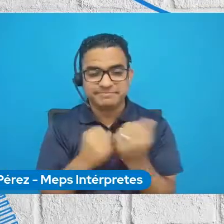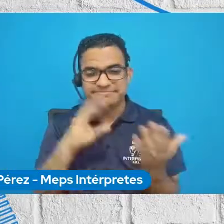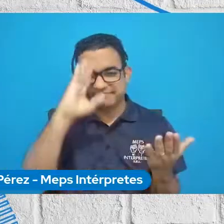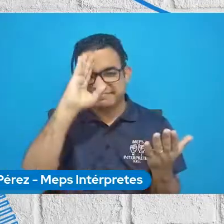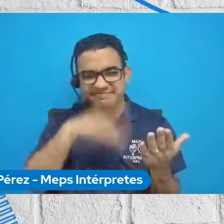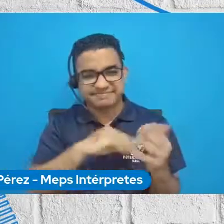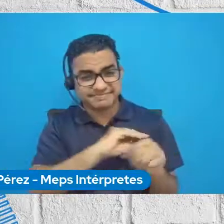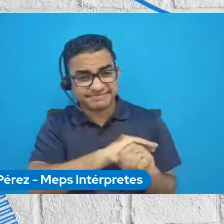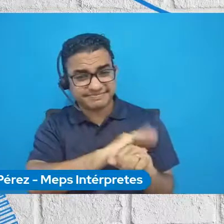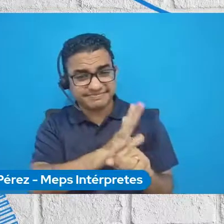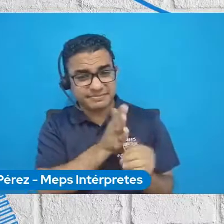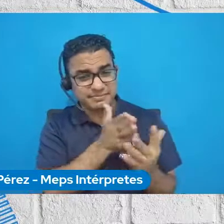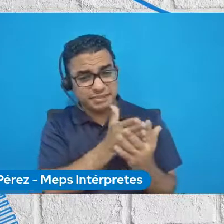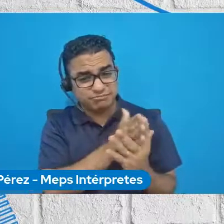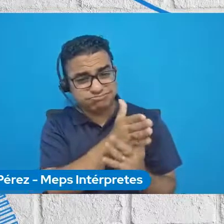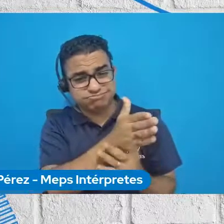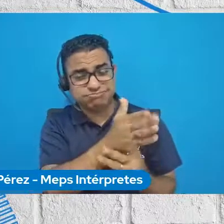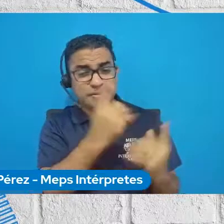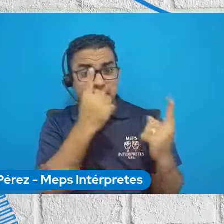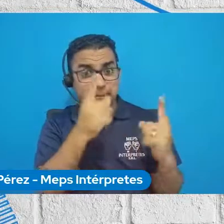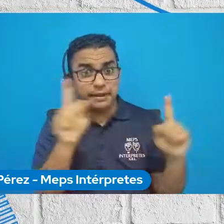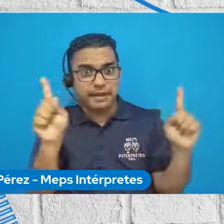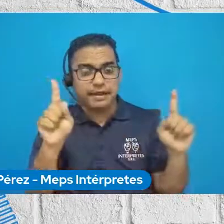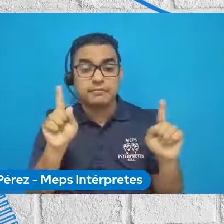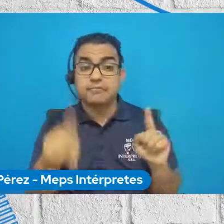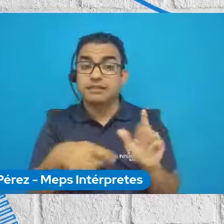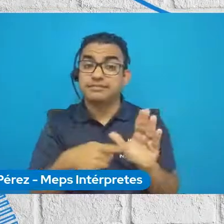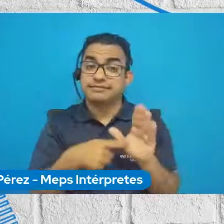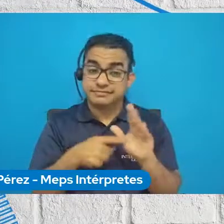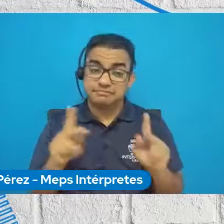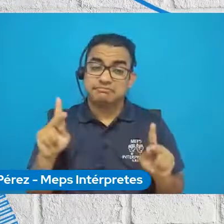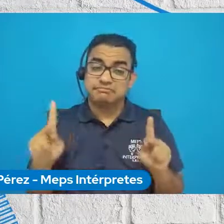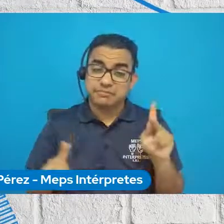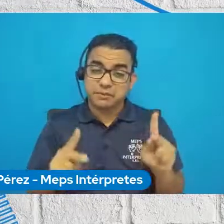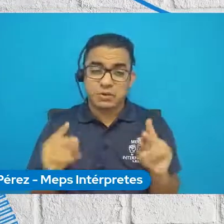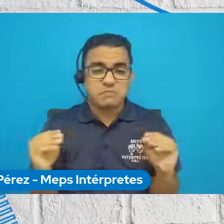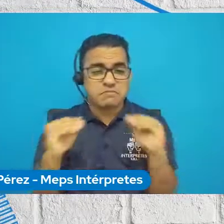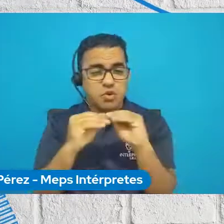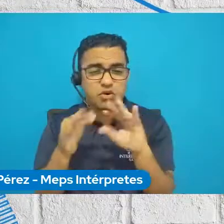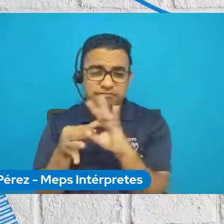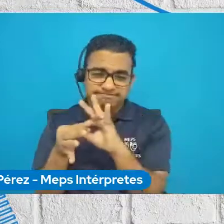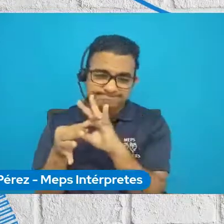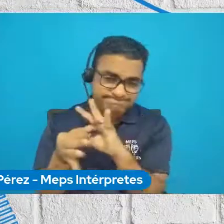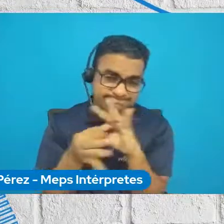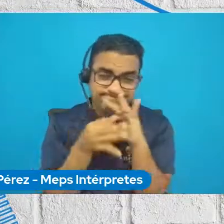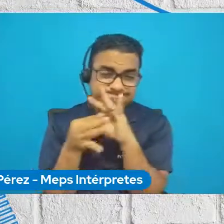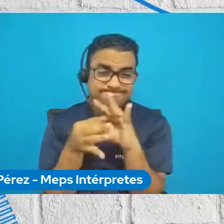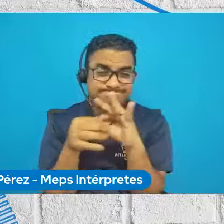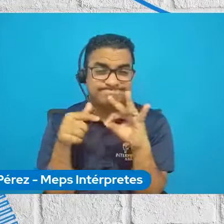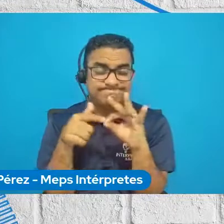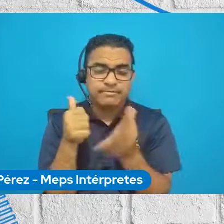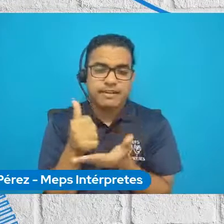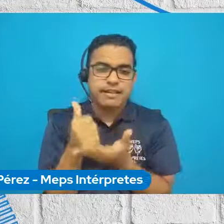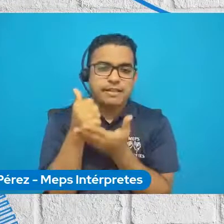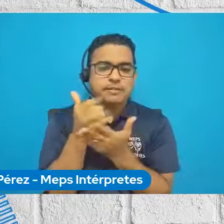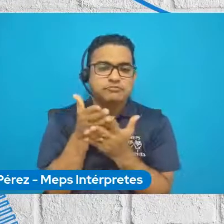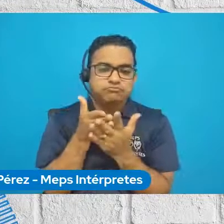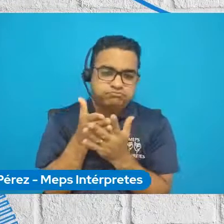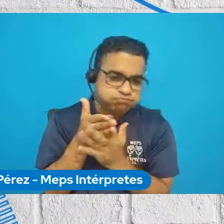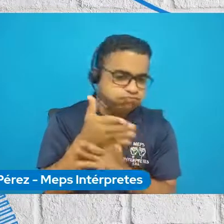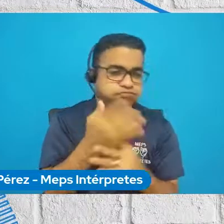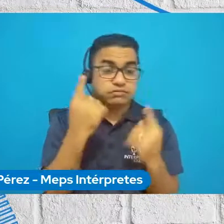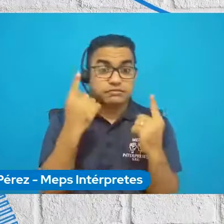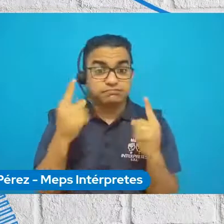de la pandemia, el mundo necesita personas unidas y más unidas que nunca. Por ello, el día de hoy